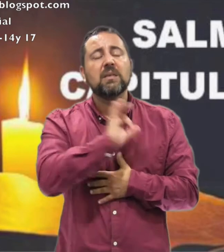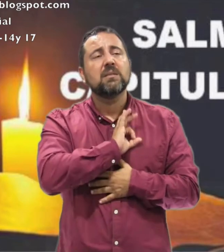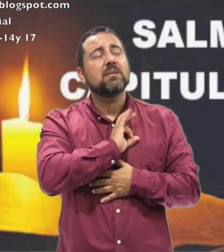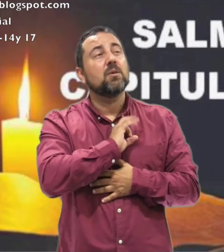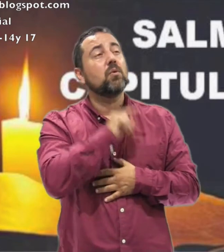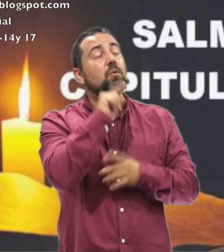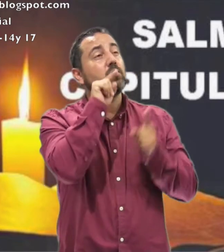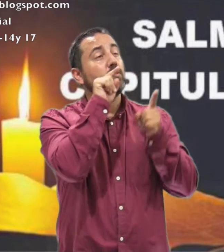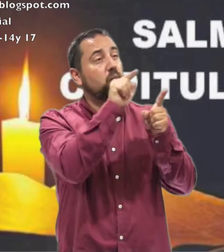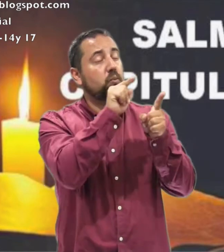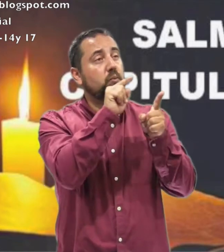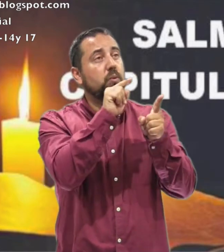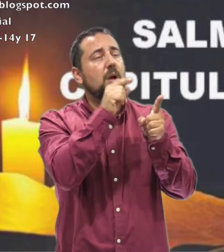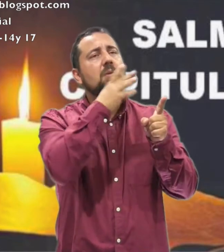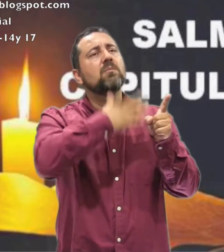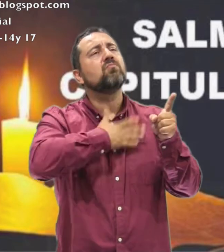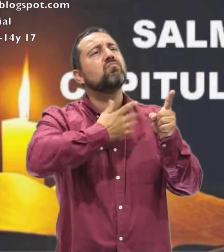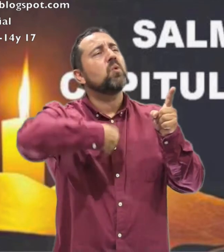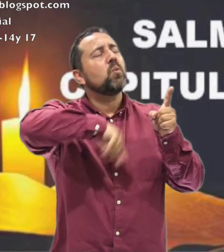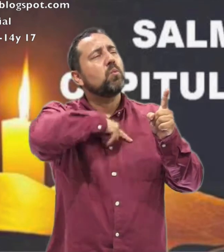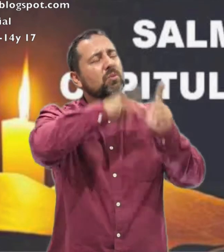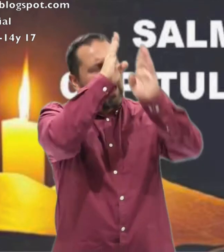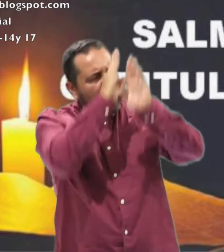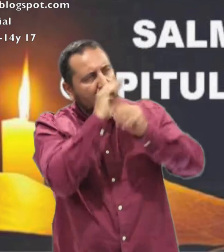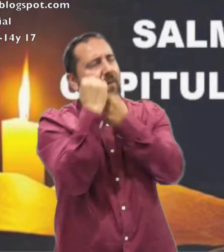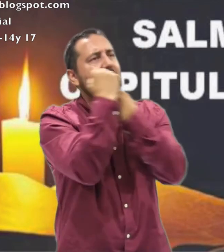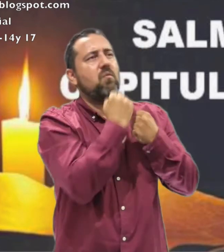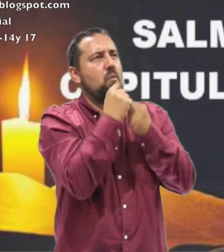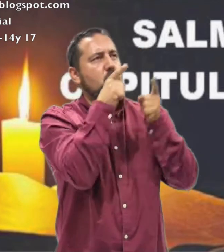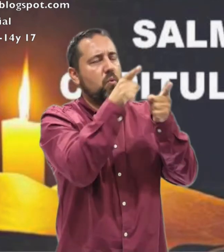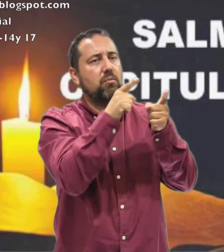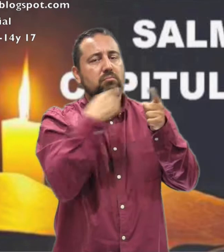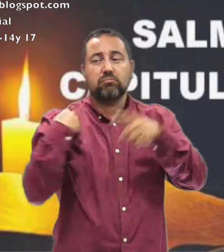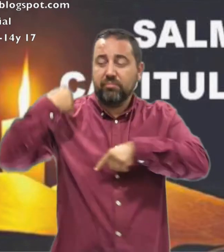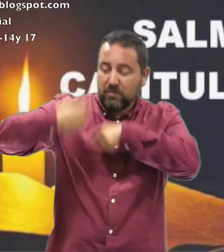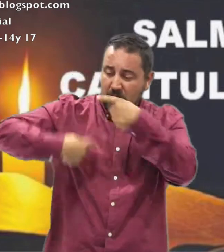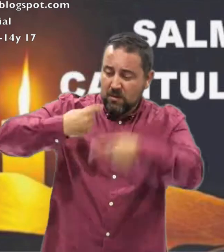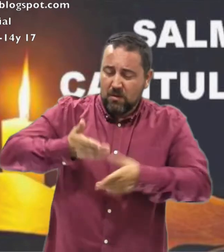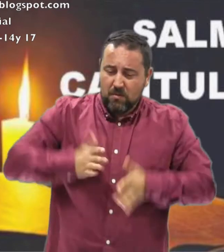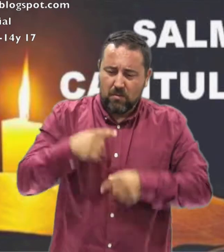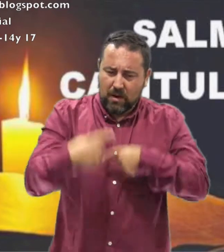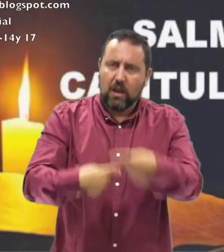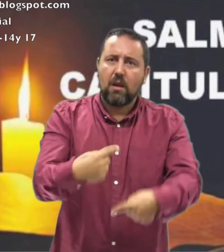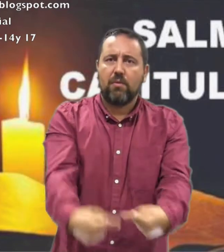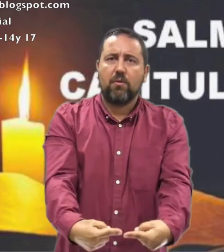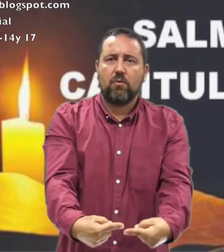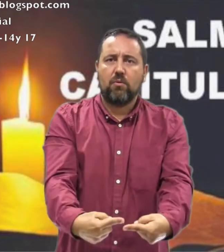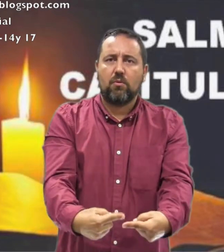Señor, tú has sido nuestro refugio De generación en